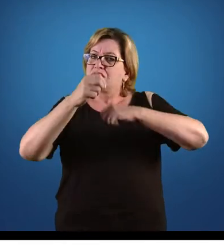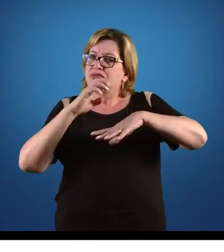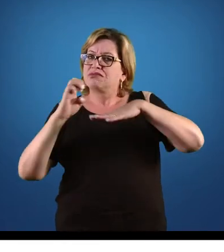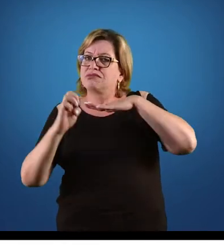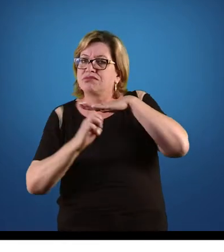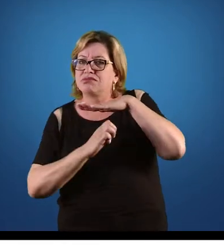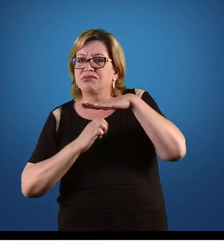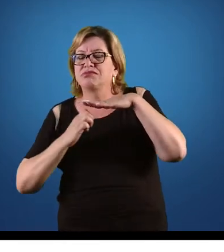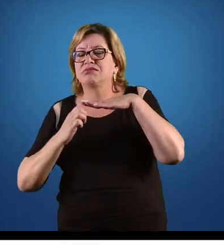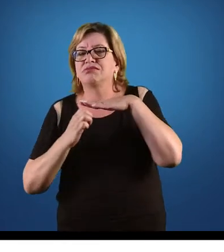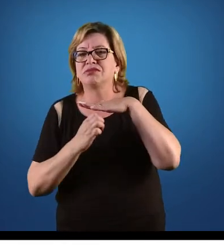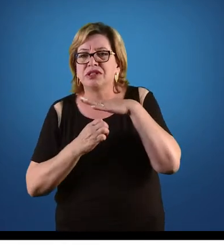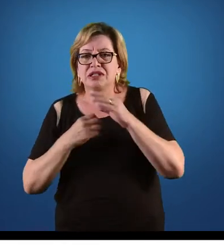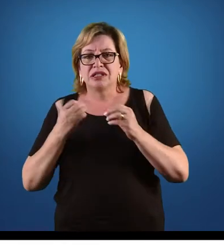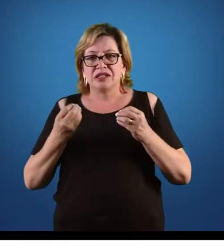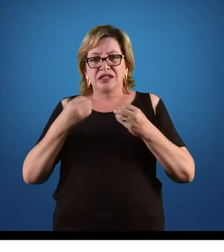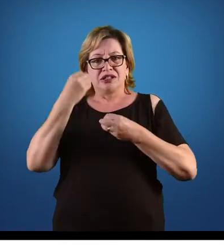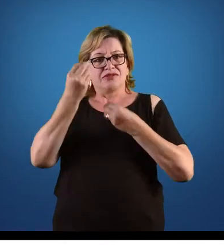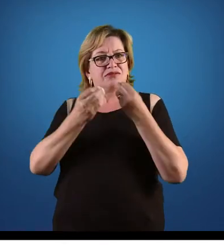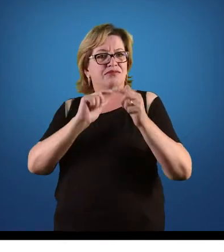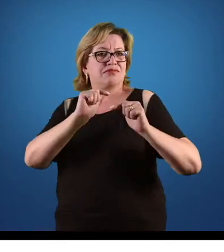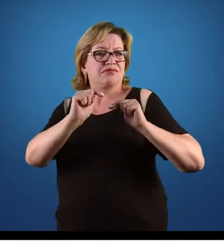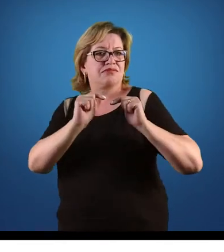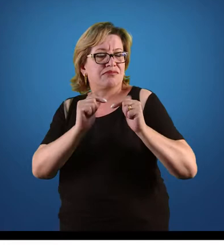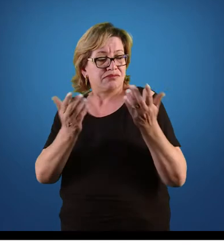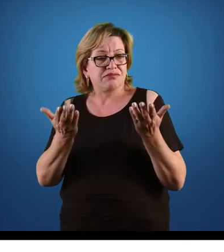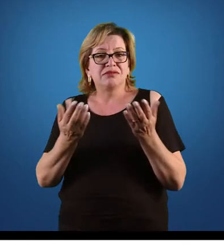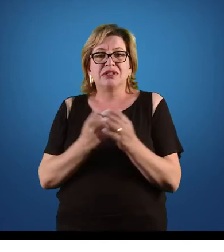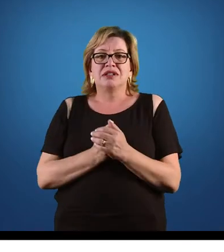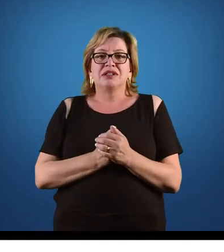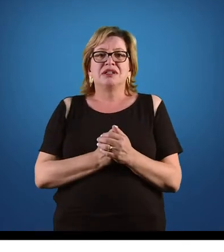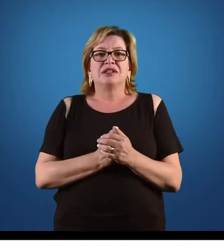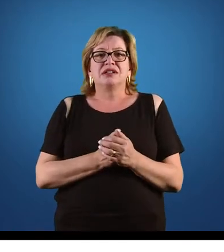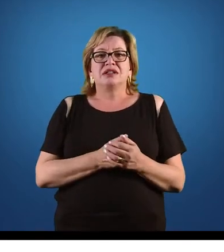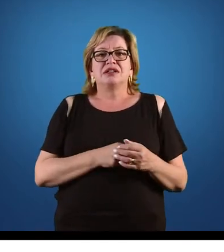empresas que vão atuar em determinado setor, né?